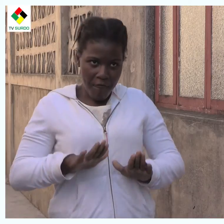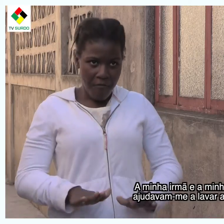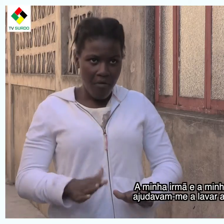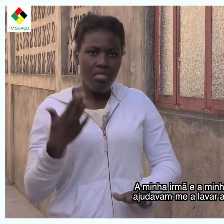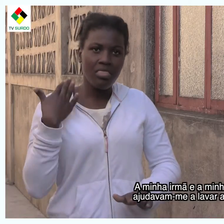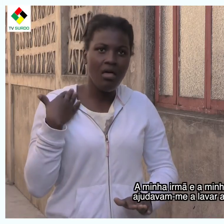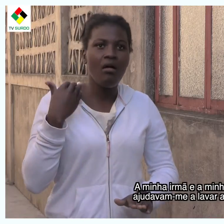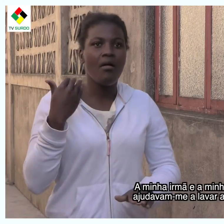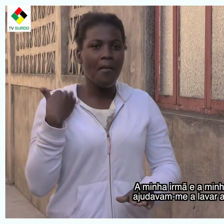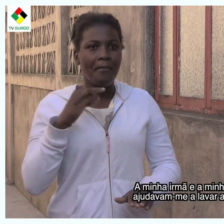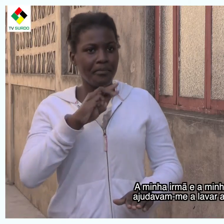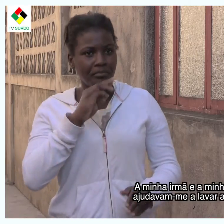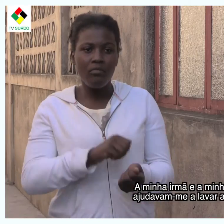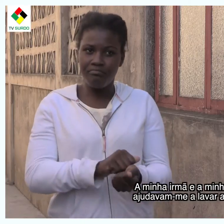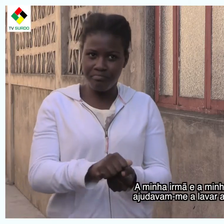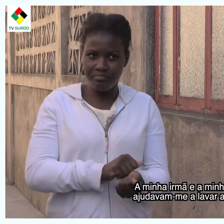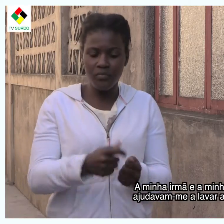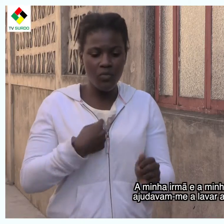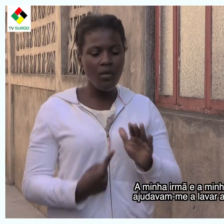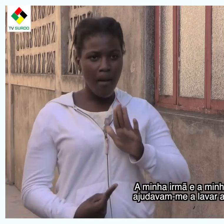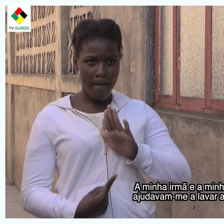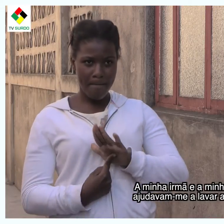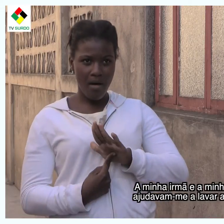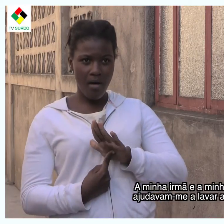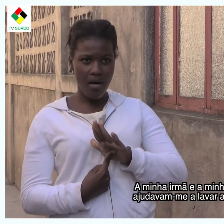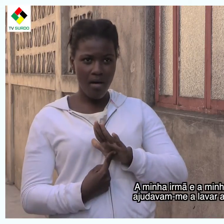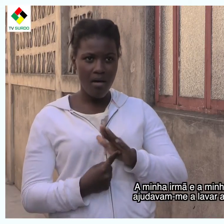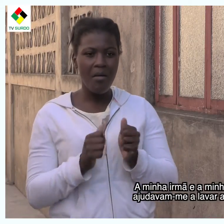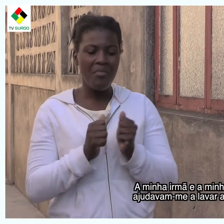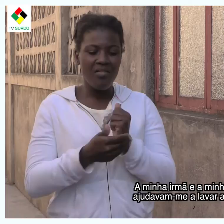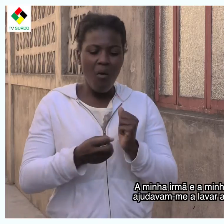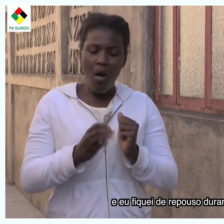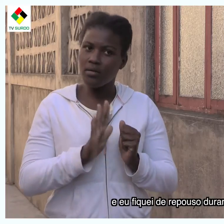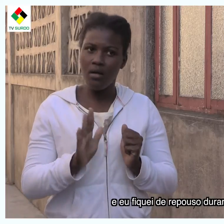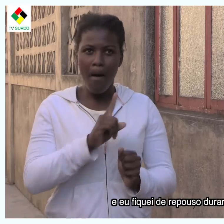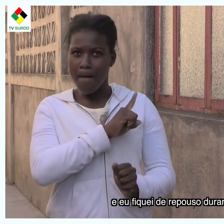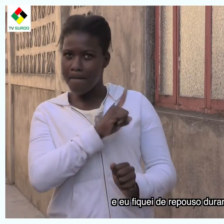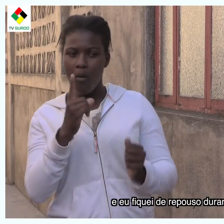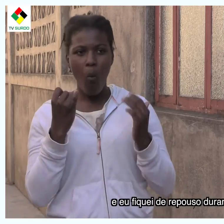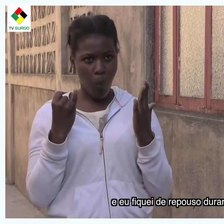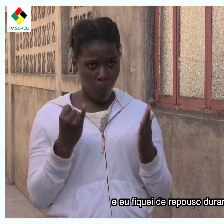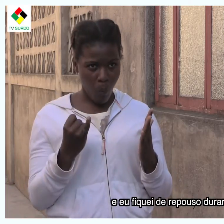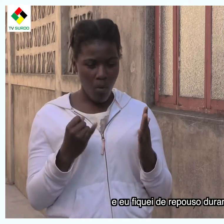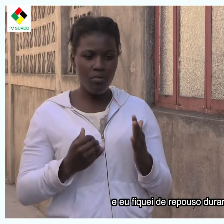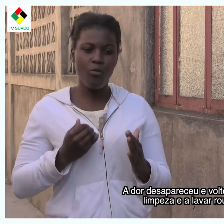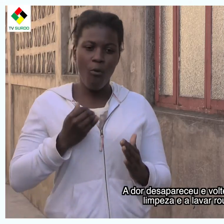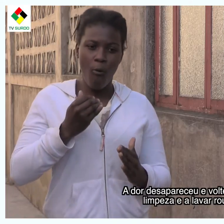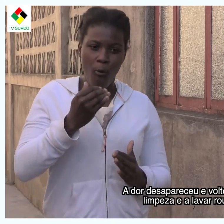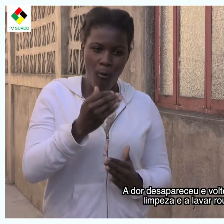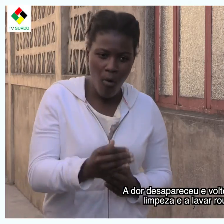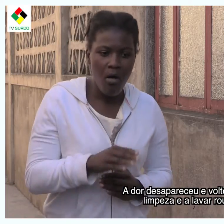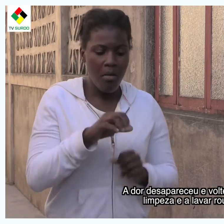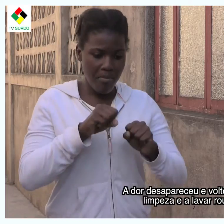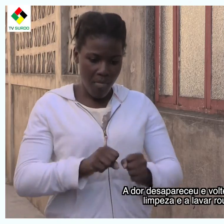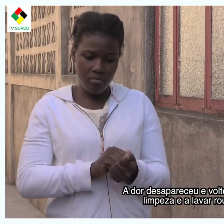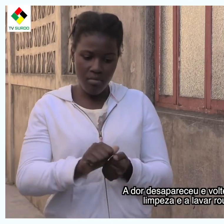a minha irmã e a minha mãe ajudavam-me a lavar roupa e eu fiquei de repouso durante seis meses. A